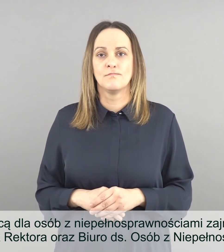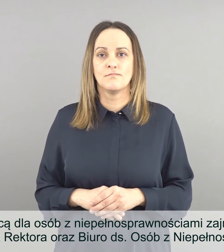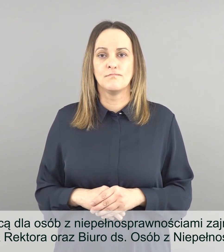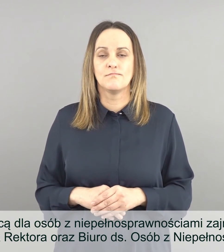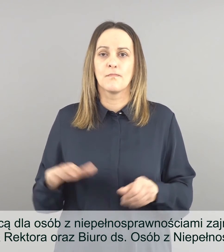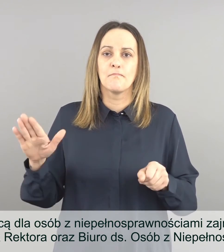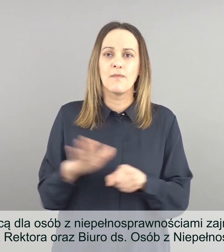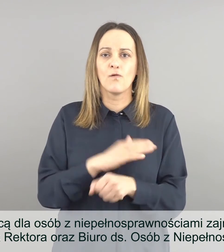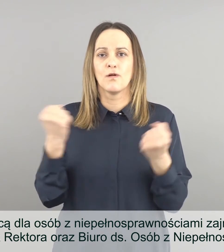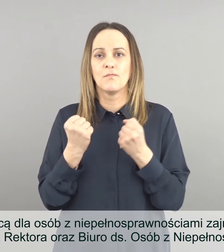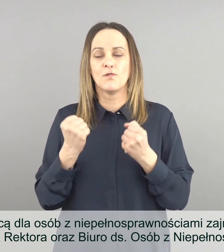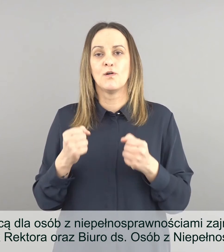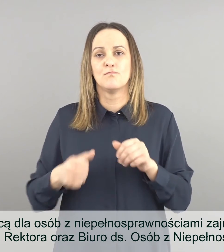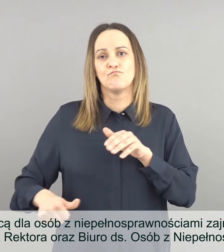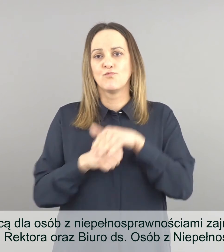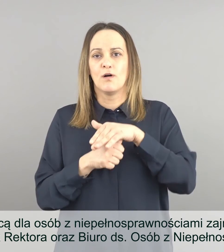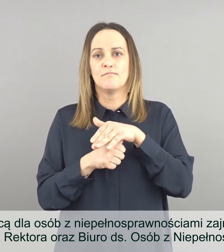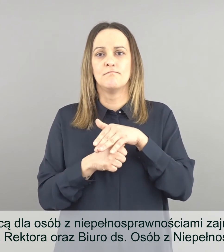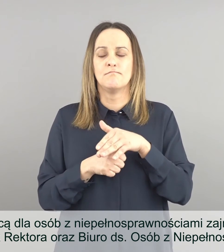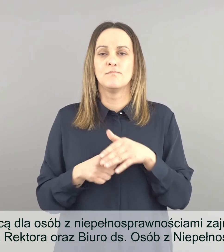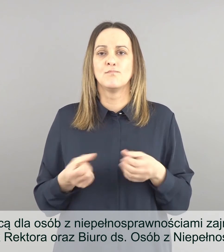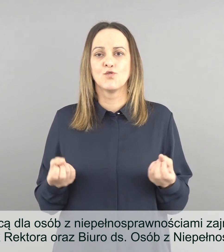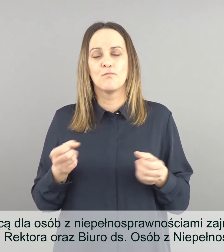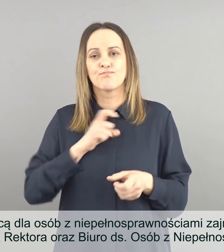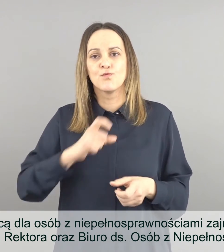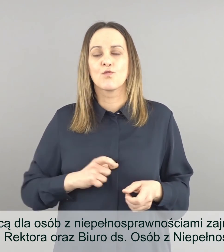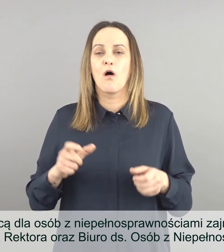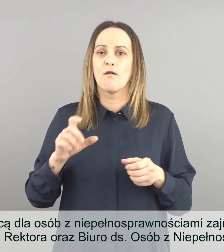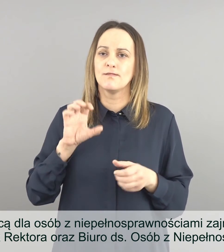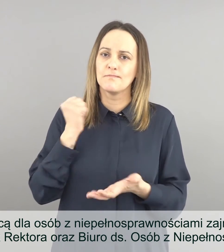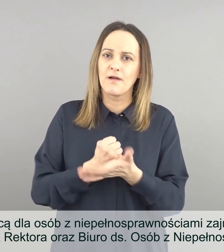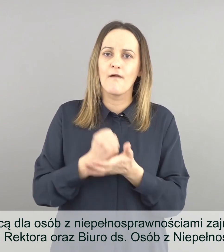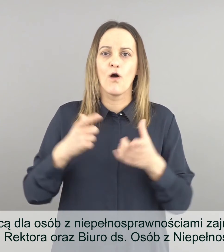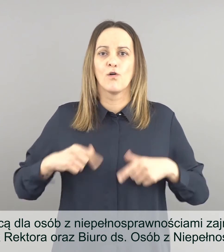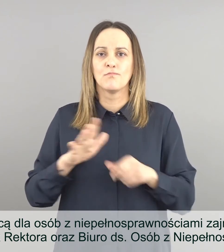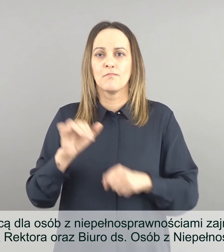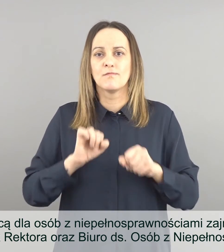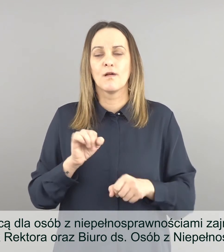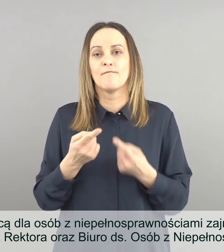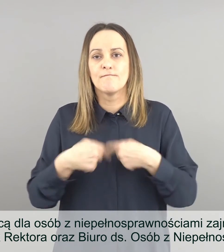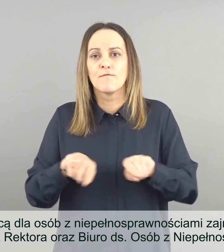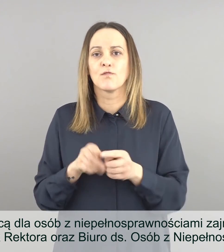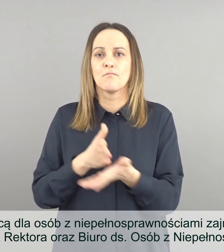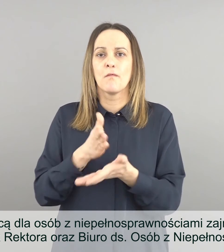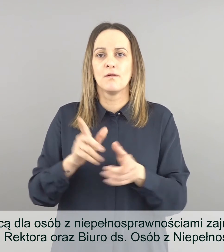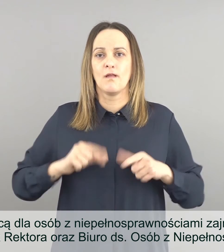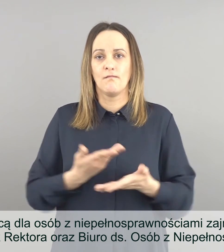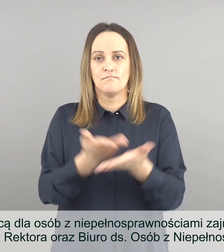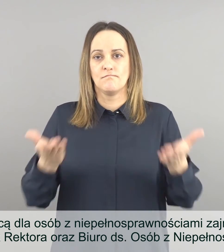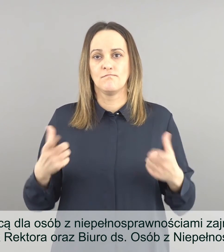Pomocą dla osób z niepełnosprawnościami zajmują się pełnomocnik rektora oraz Biuro ds. osób z niepełnosprawnościami.